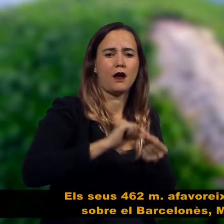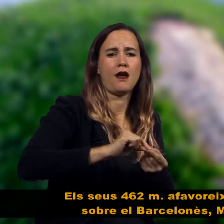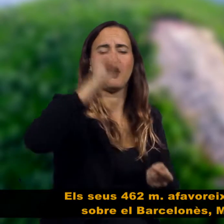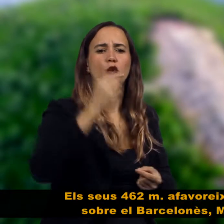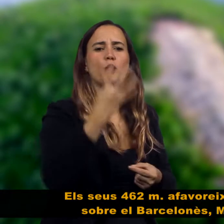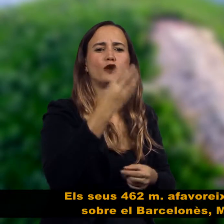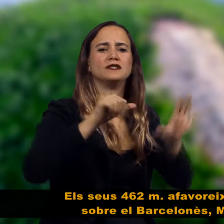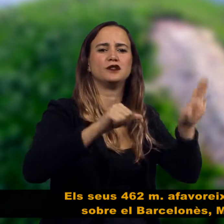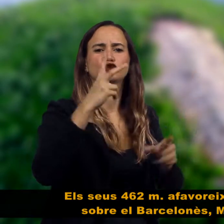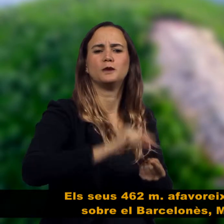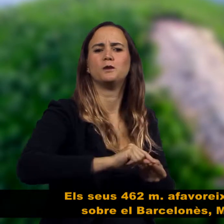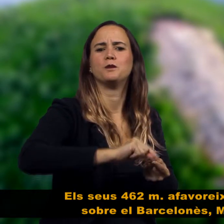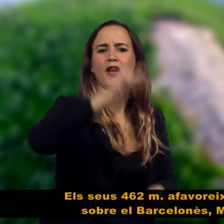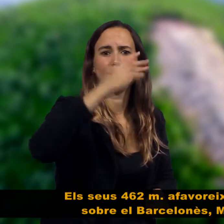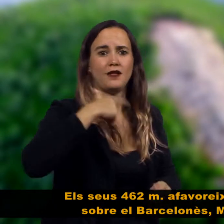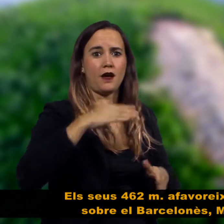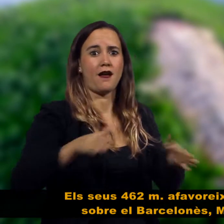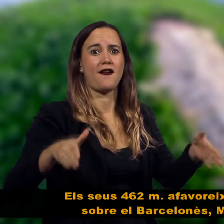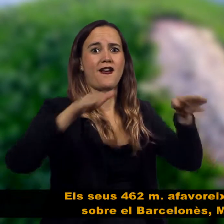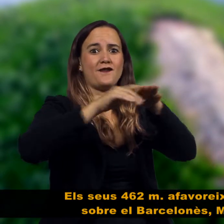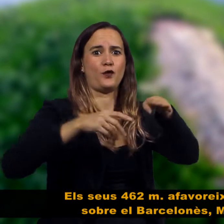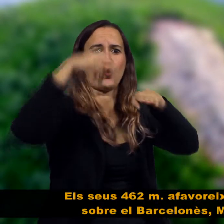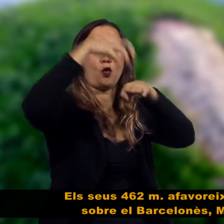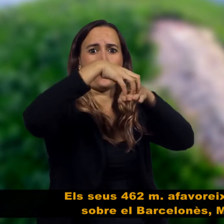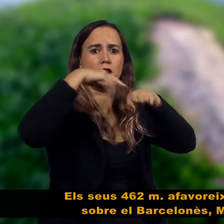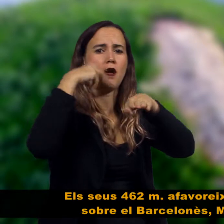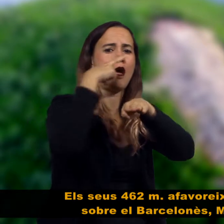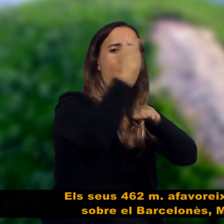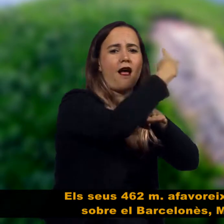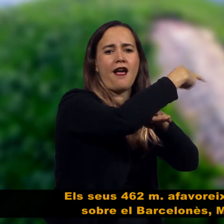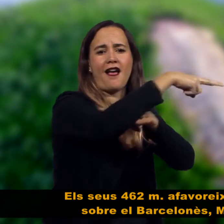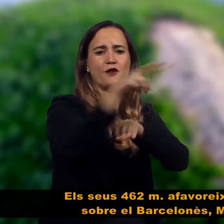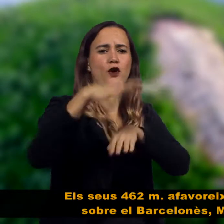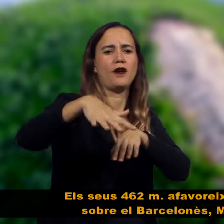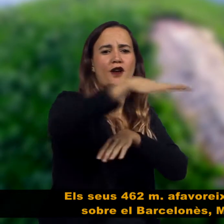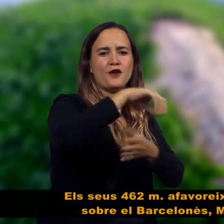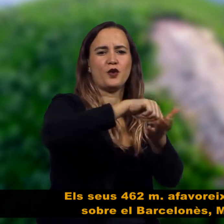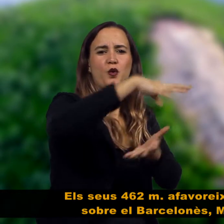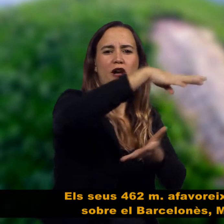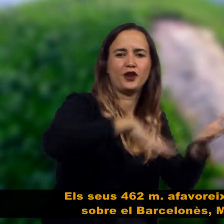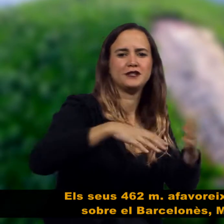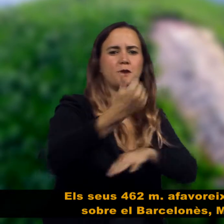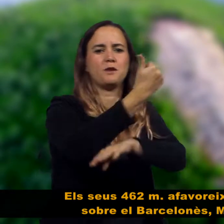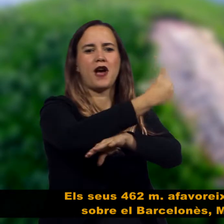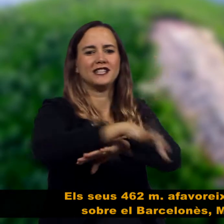Els seus habitants pertanyien a la tribu dels laietans, que van organitzar el poblat a partir d'un carrer central longitudinal.